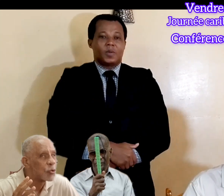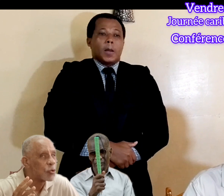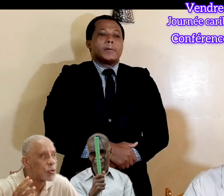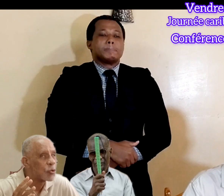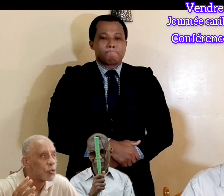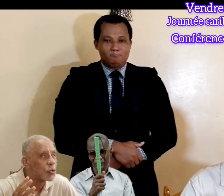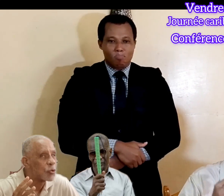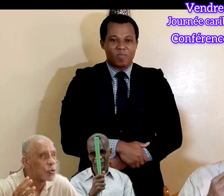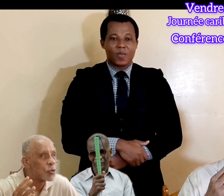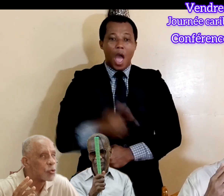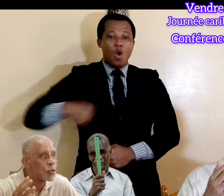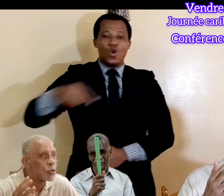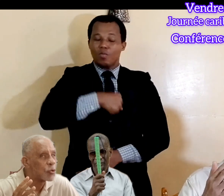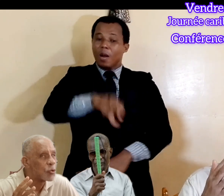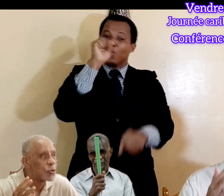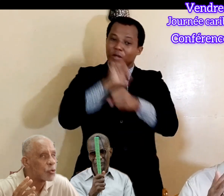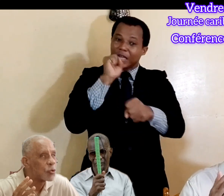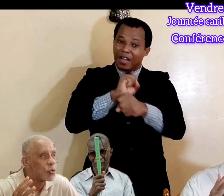jours.